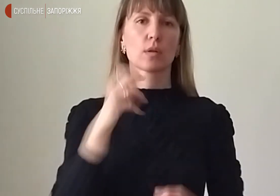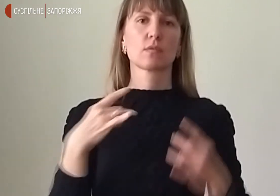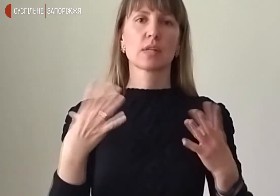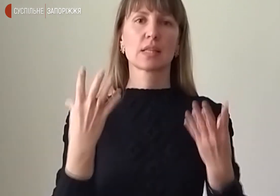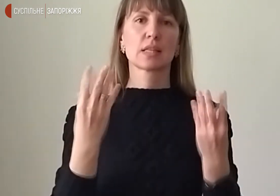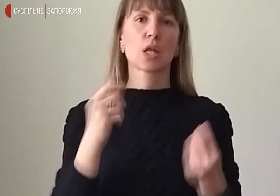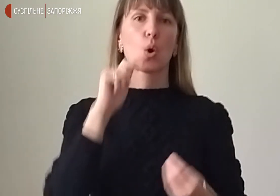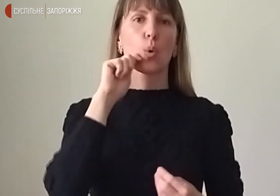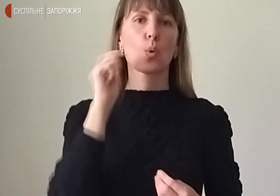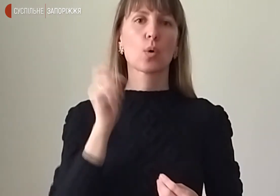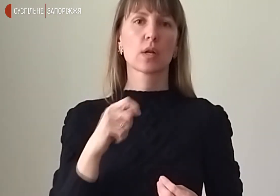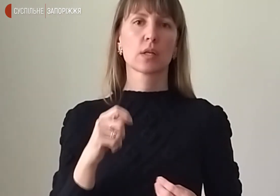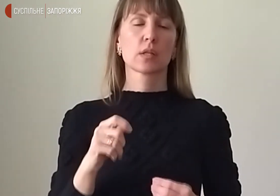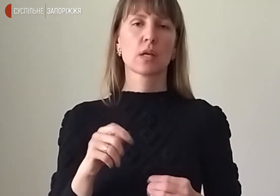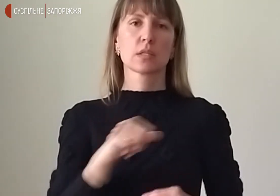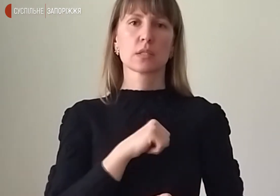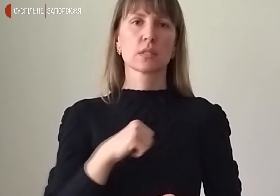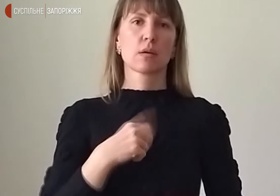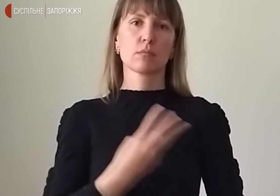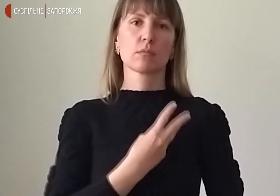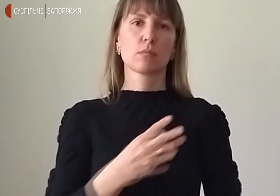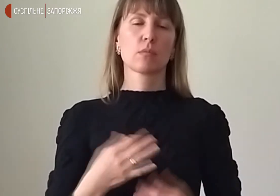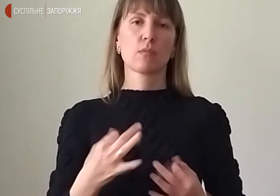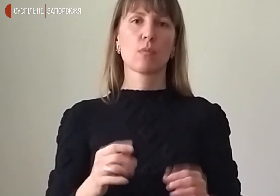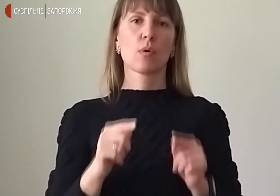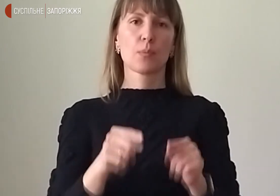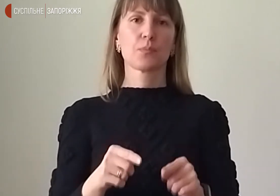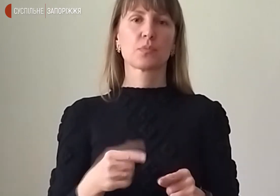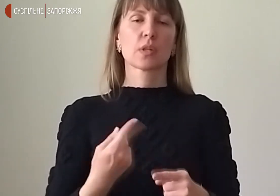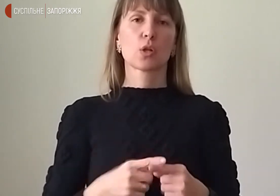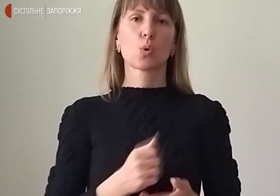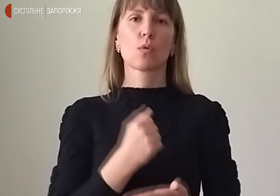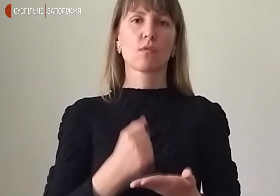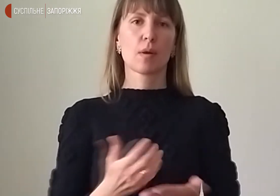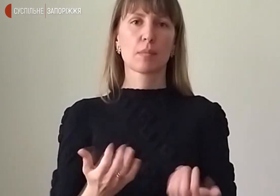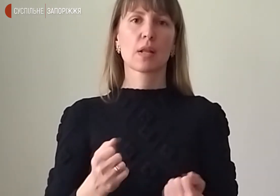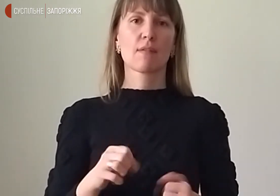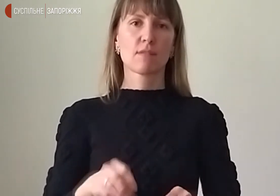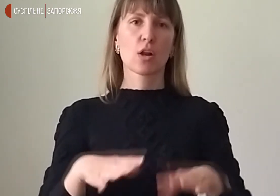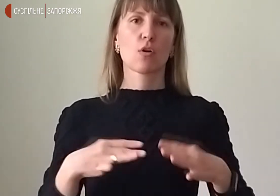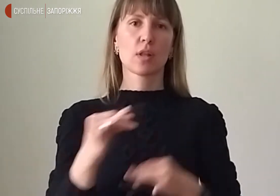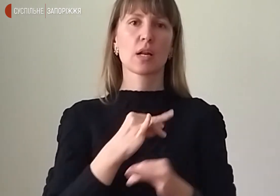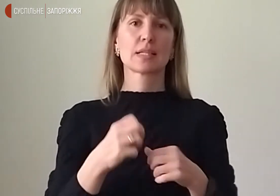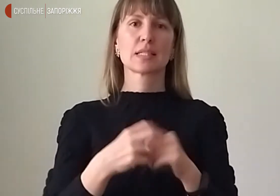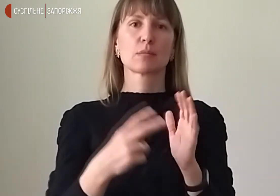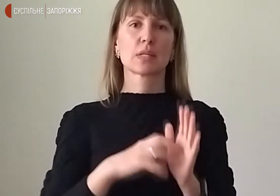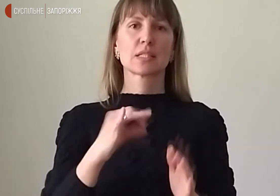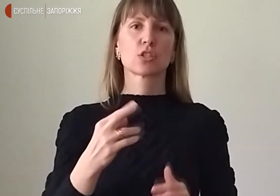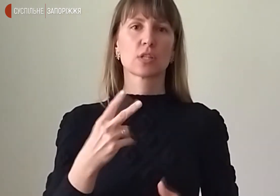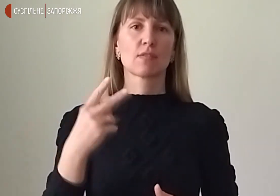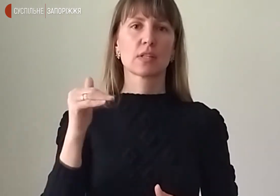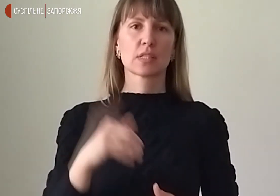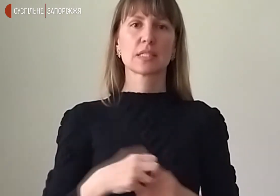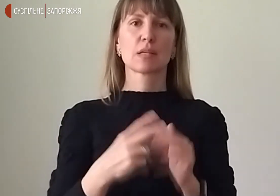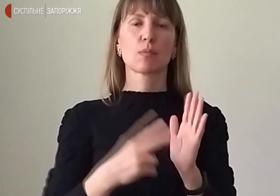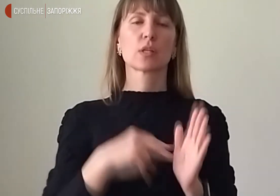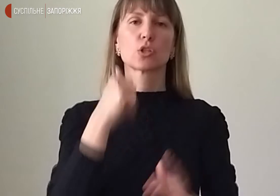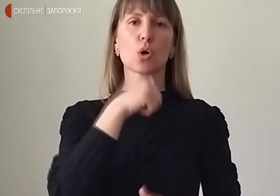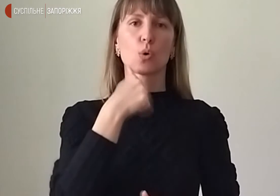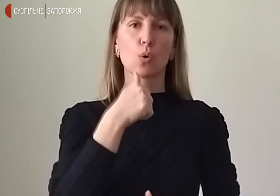День українського добровольця. Відповідно, ухвалу прийняла Верховна Рада 17 січня 2017 року. Саме